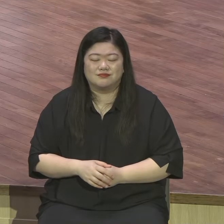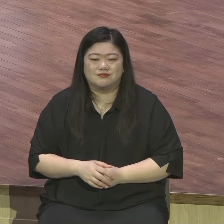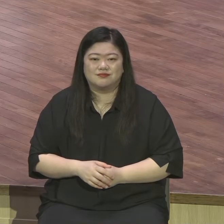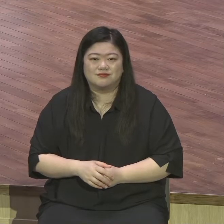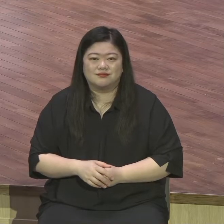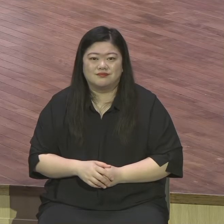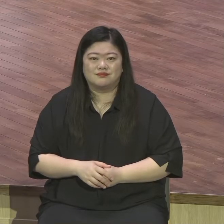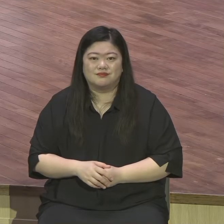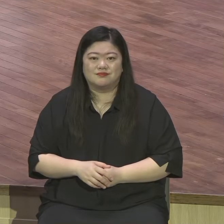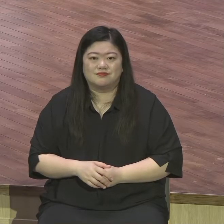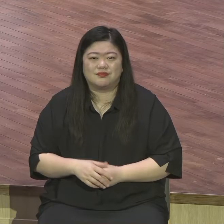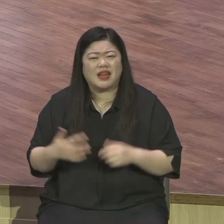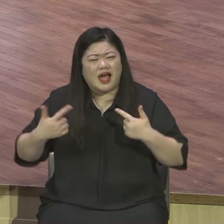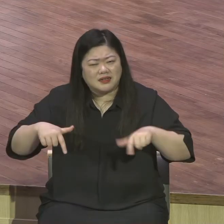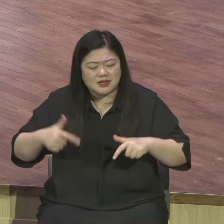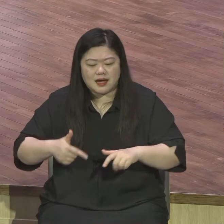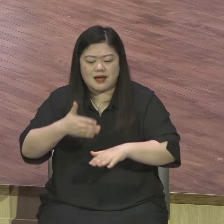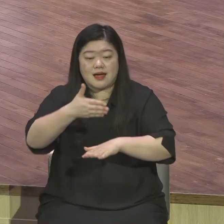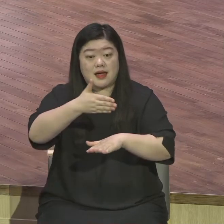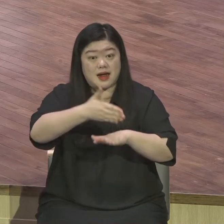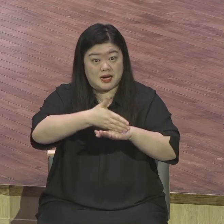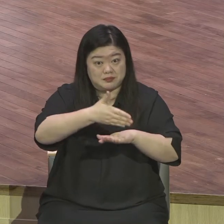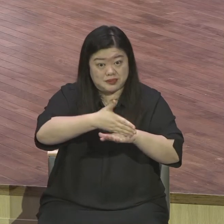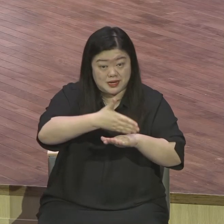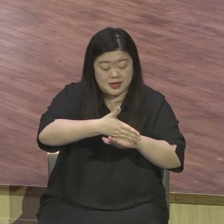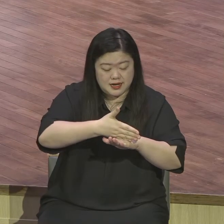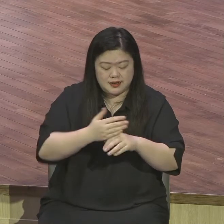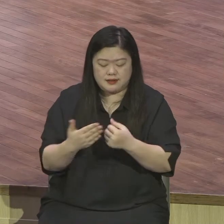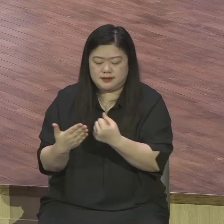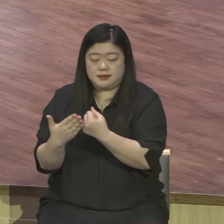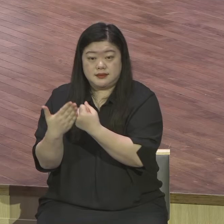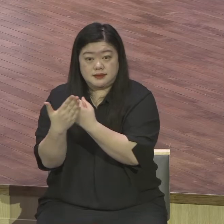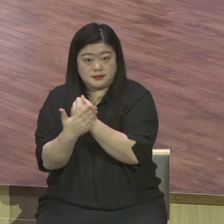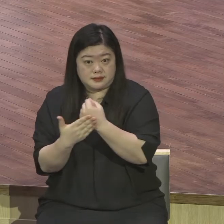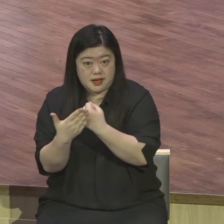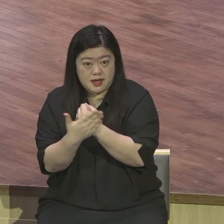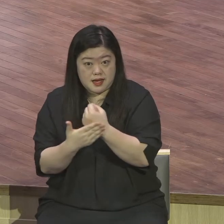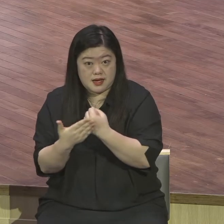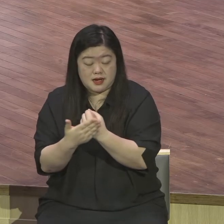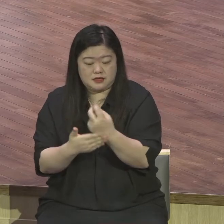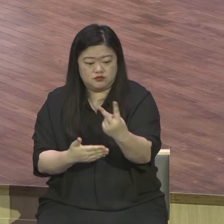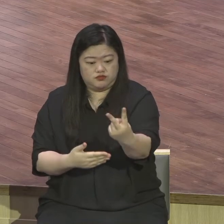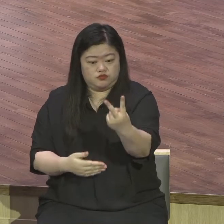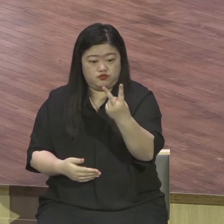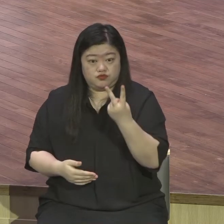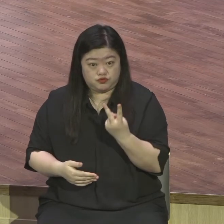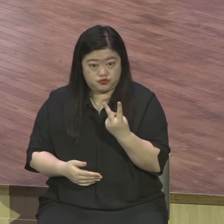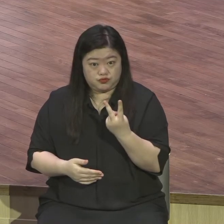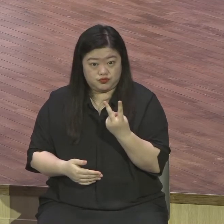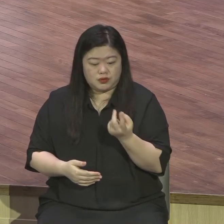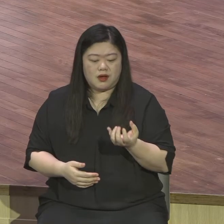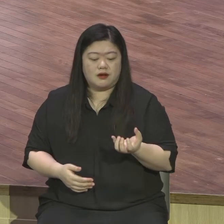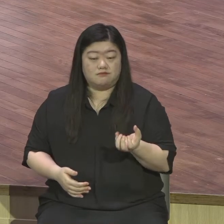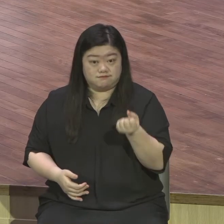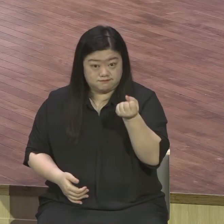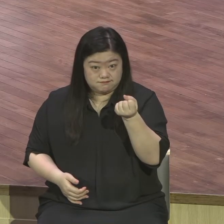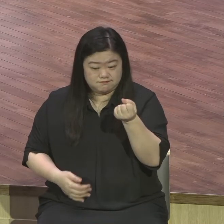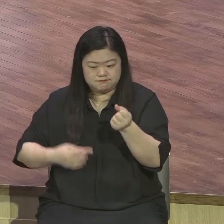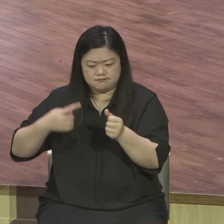감사와 은혜의 시각으로 바라볼 때요 보라에 보면 모두 회복이 됩니다 모두 회복이 돼요 영계 모든